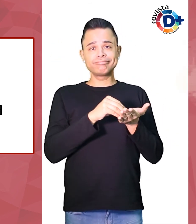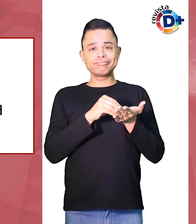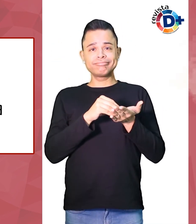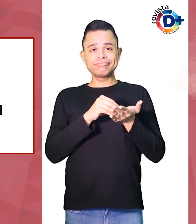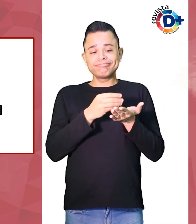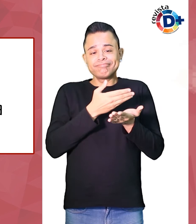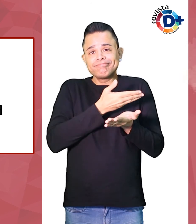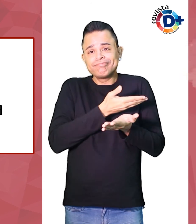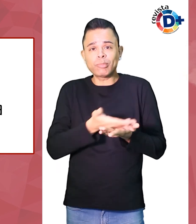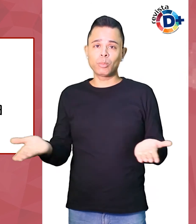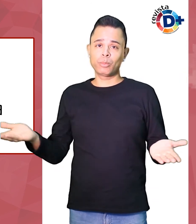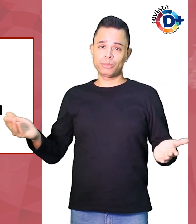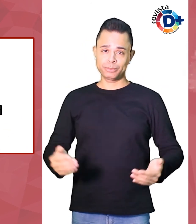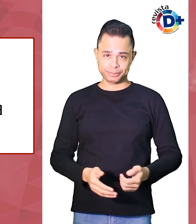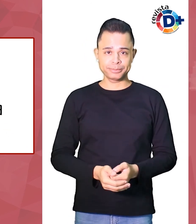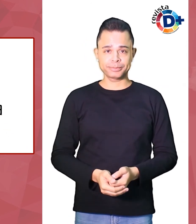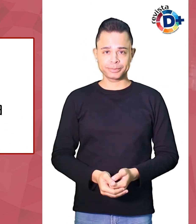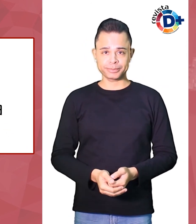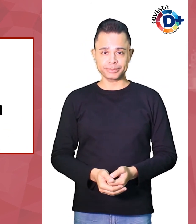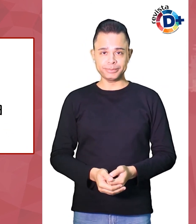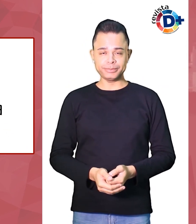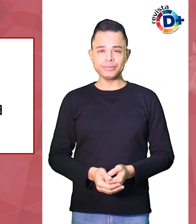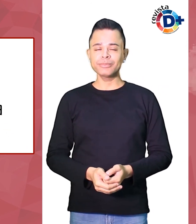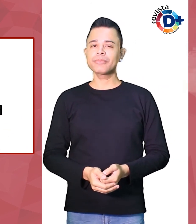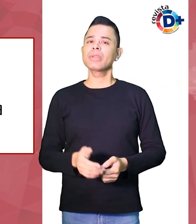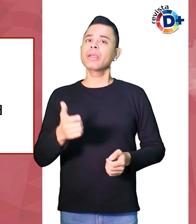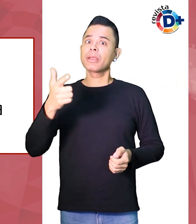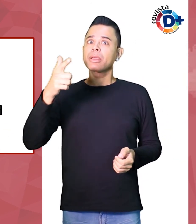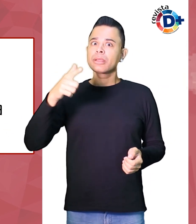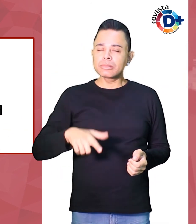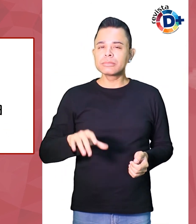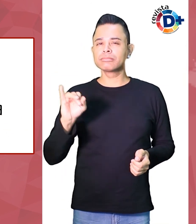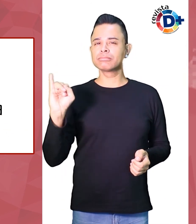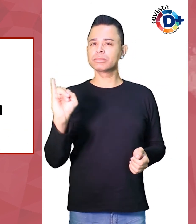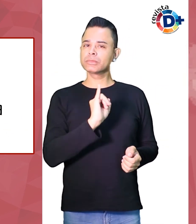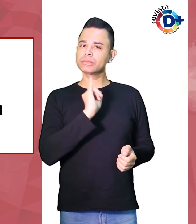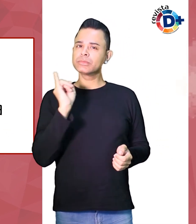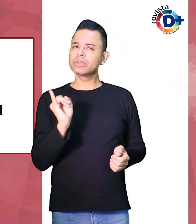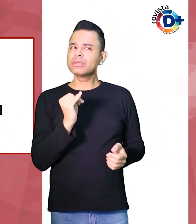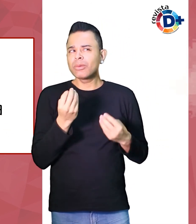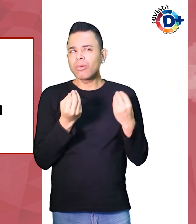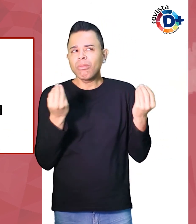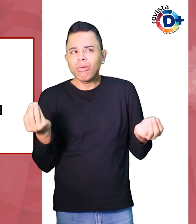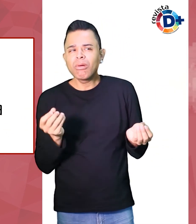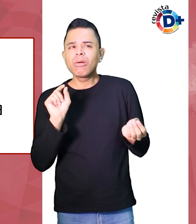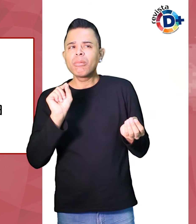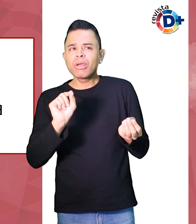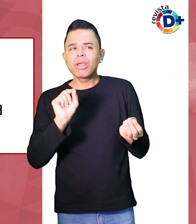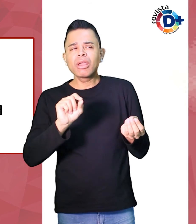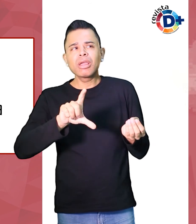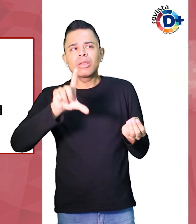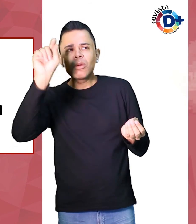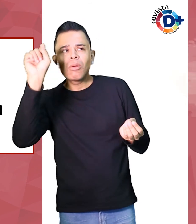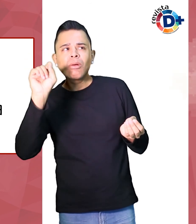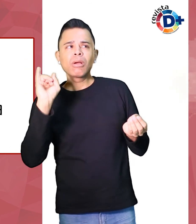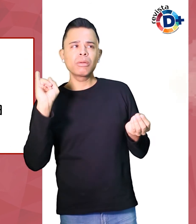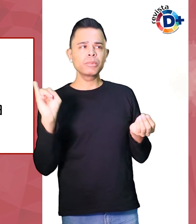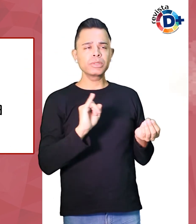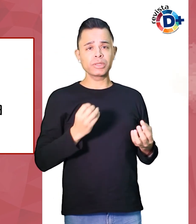Outro aspecto crucial é o conteúdo a ser registrado ou seja as informações não